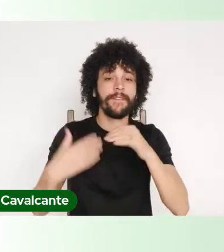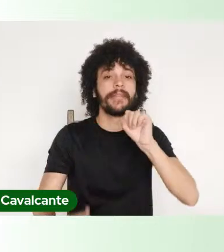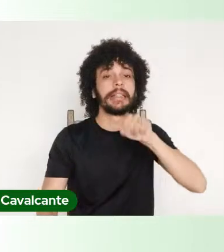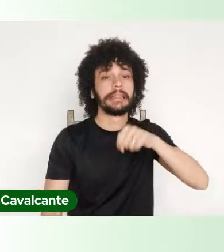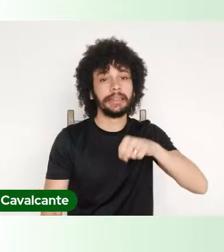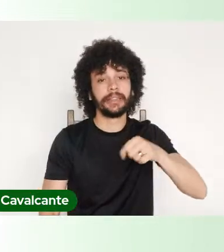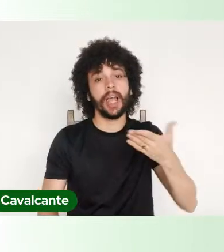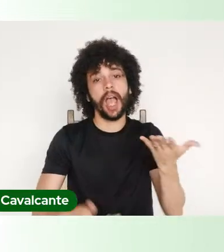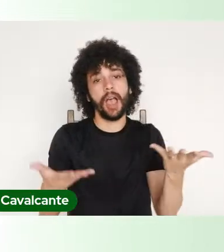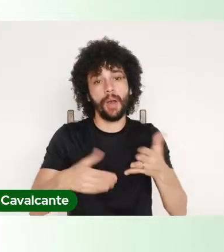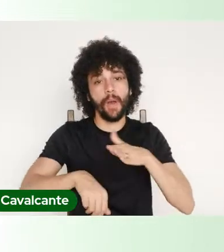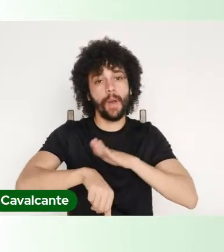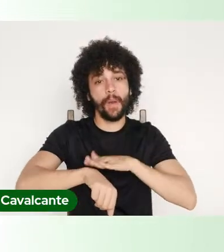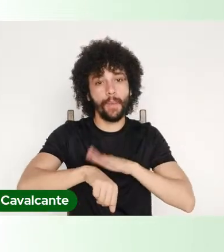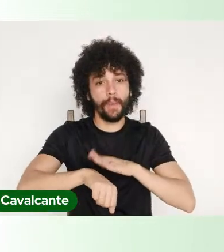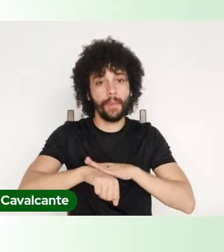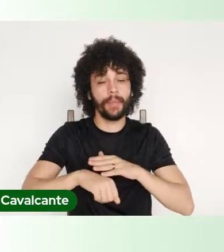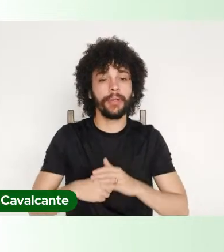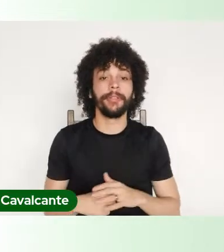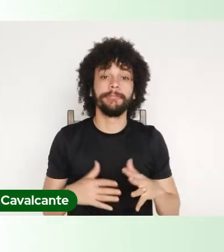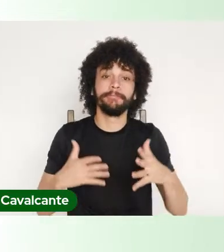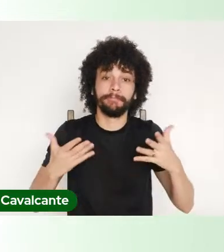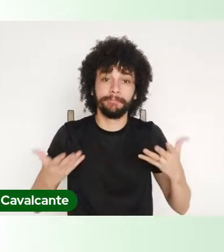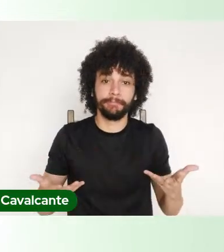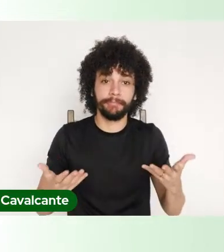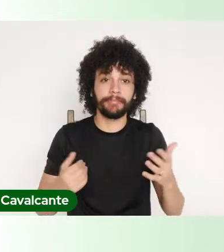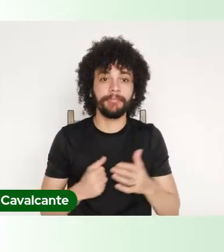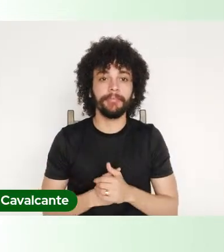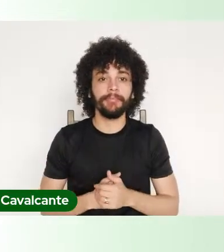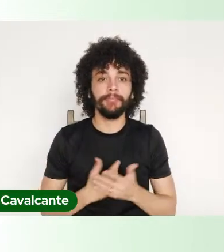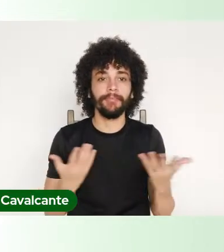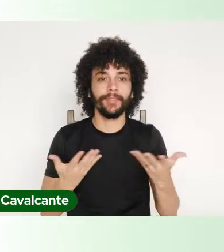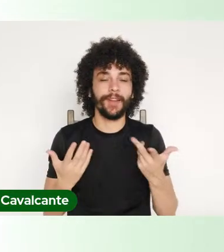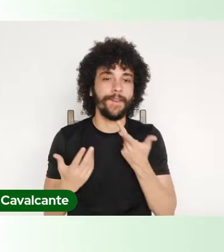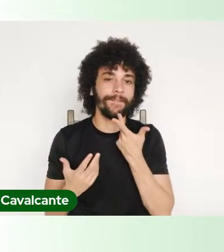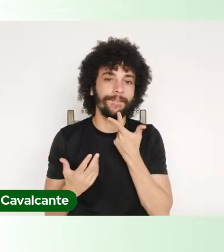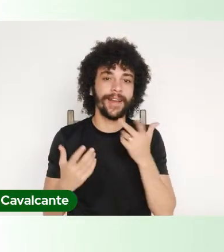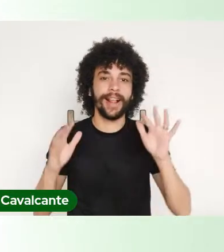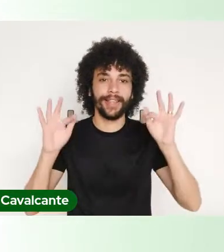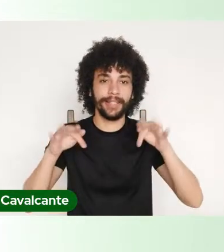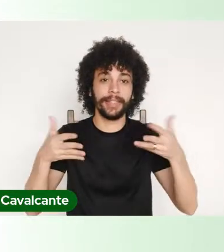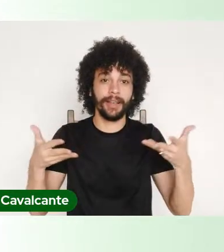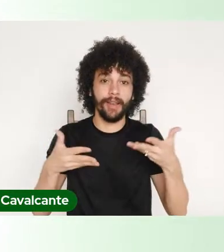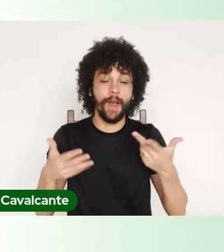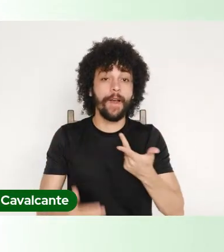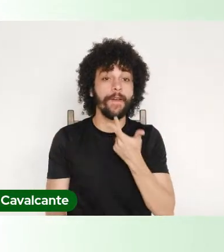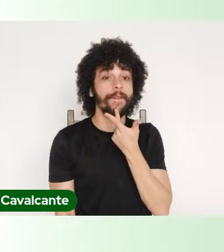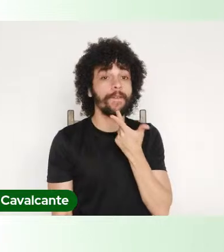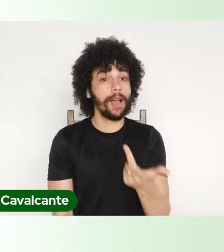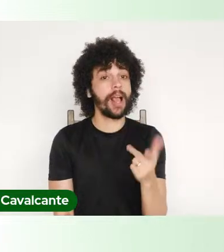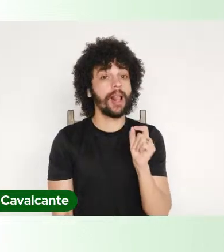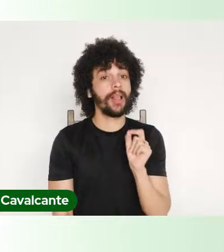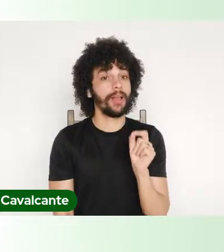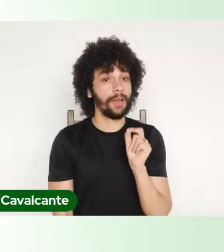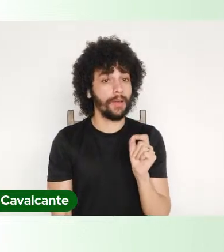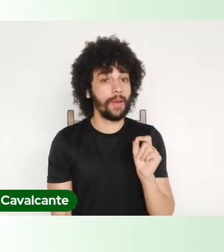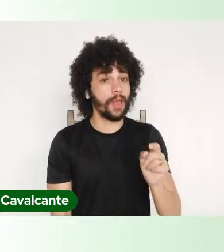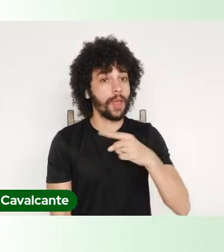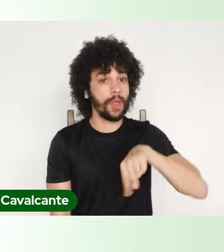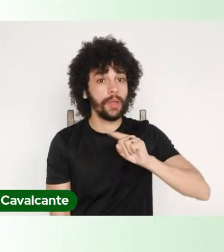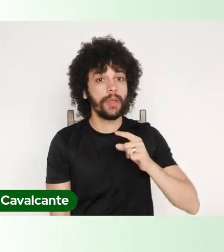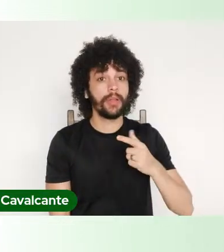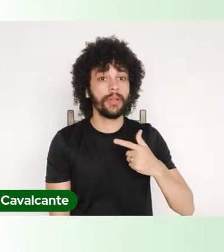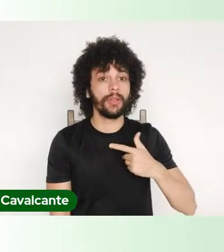momento. e nesse sentido eu vou encerrando a minha fala dizendo que Osvaldo Cruz